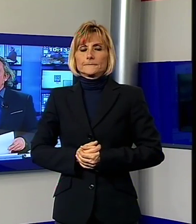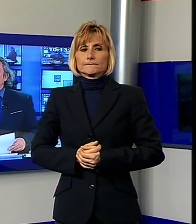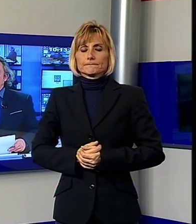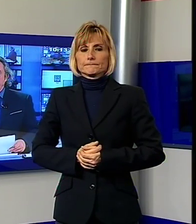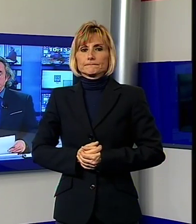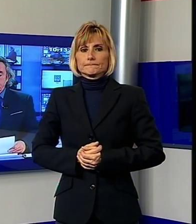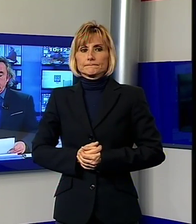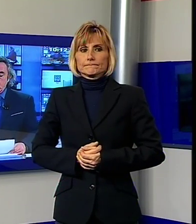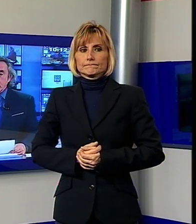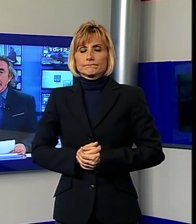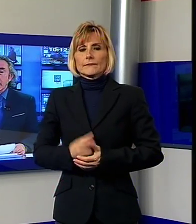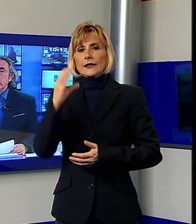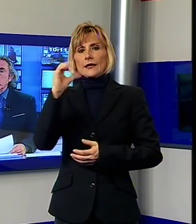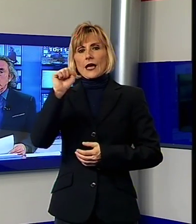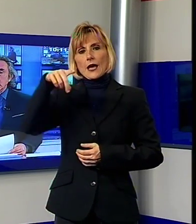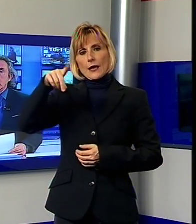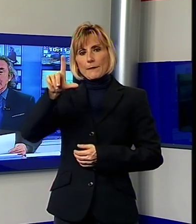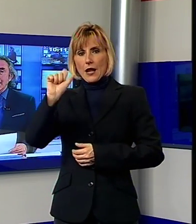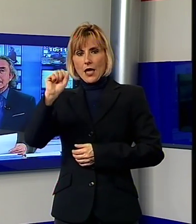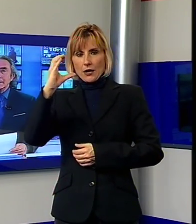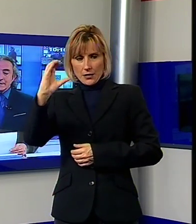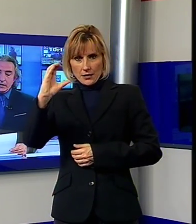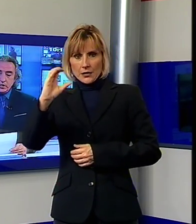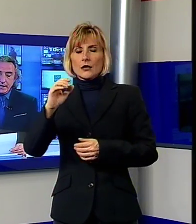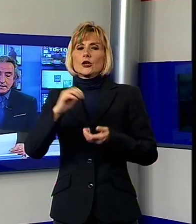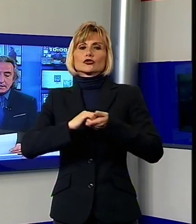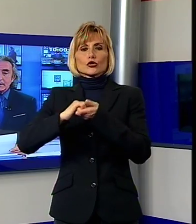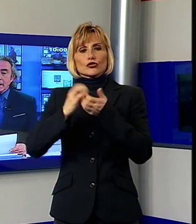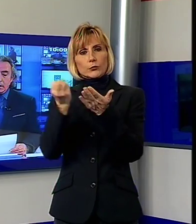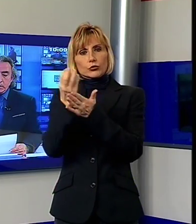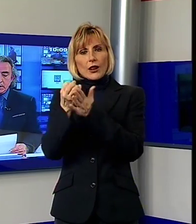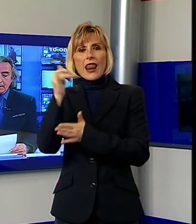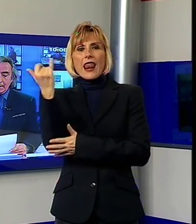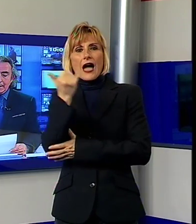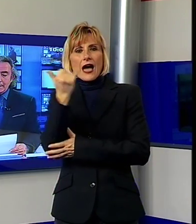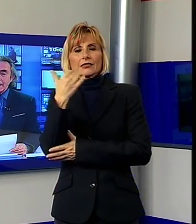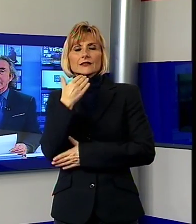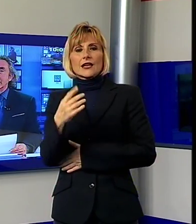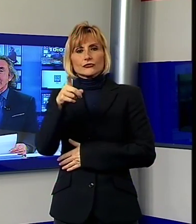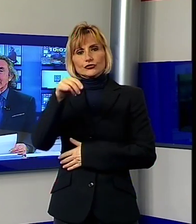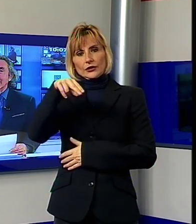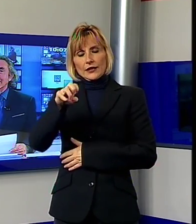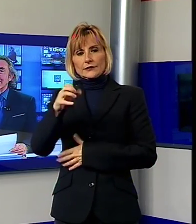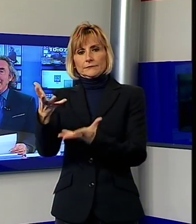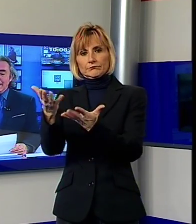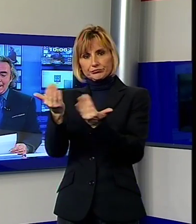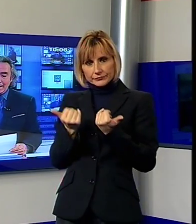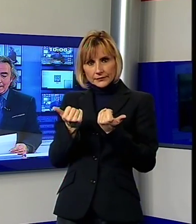Caplac, società produttrice del latte di San Ginese, è stata acquisita dall'azienda Sarda 3A Latte